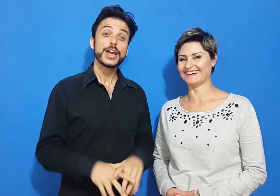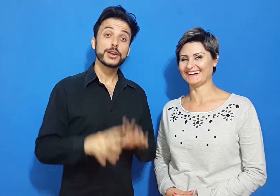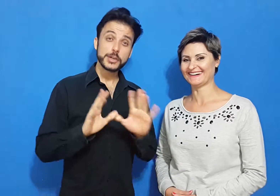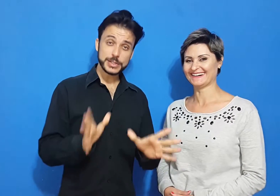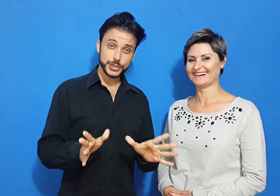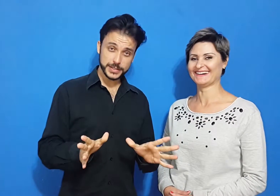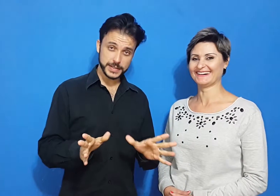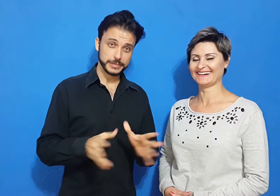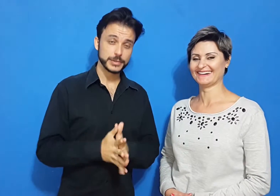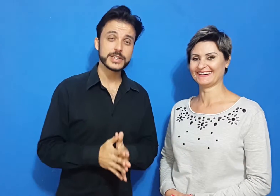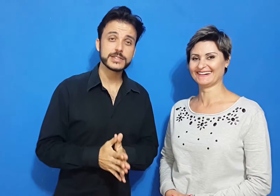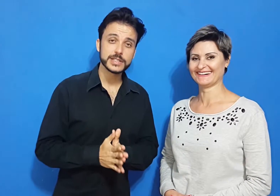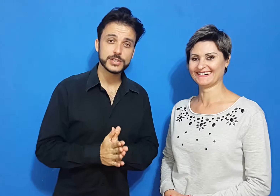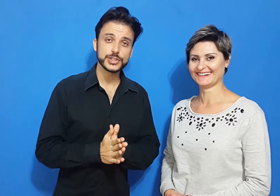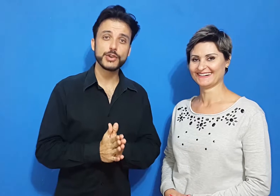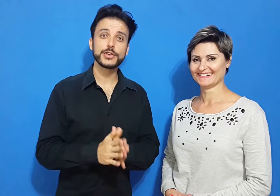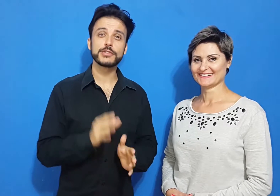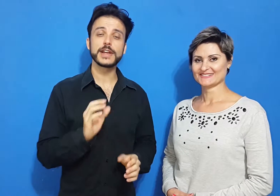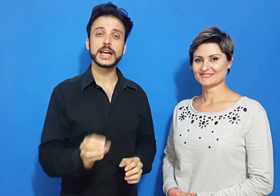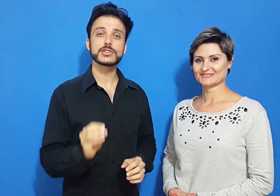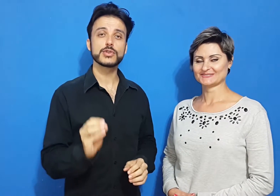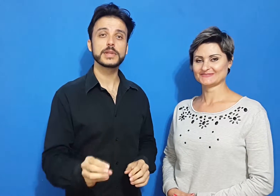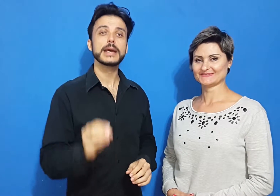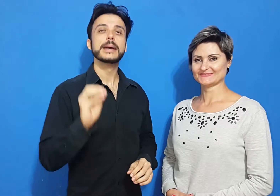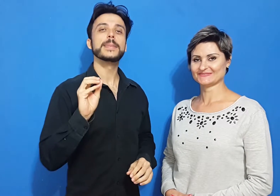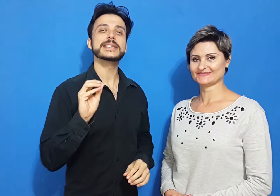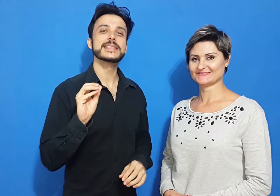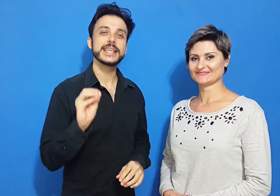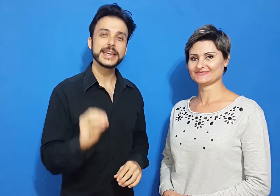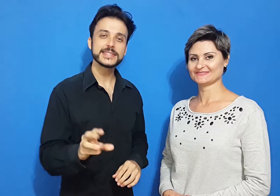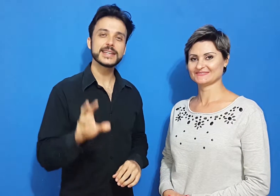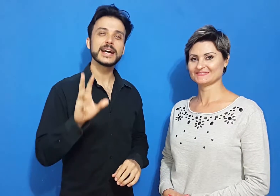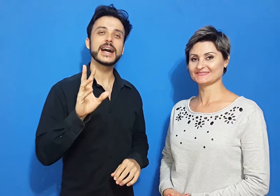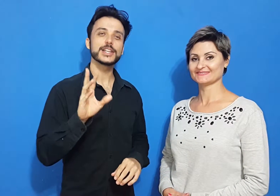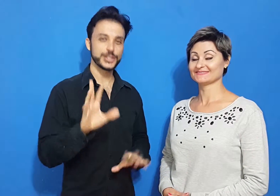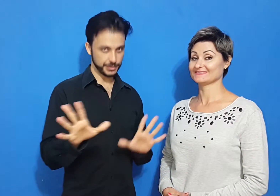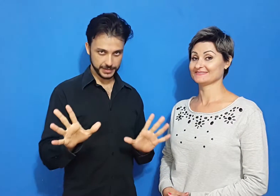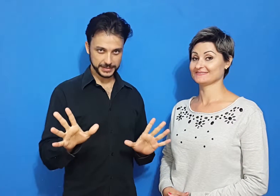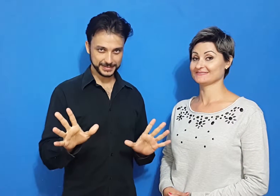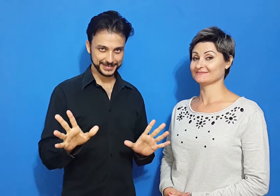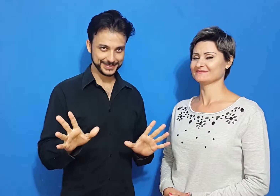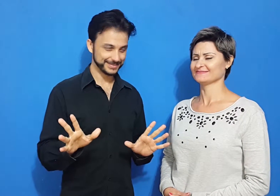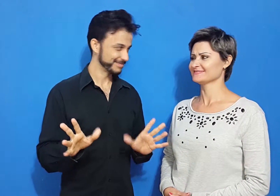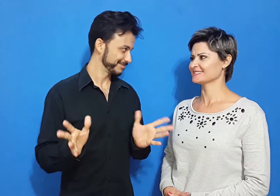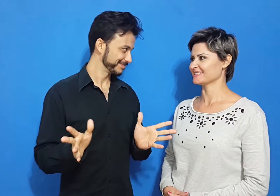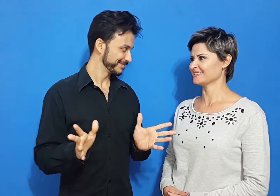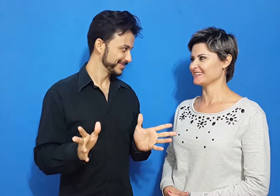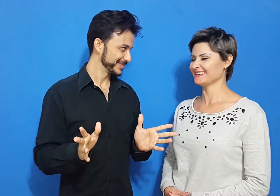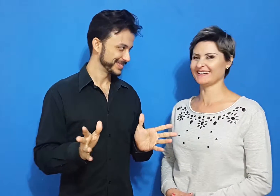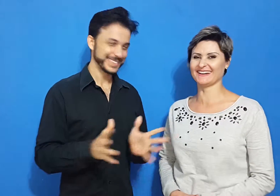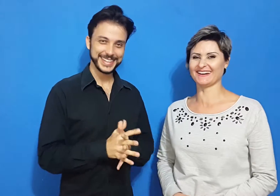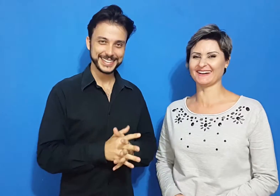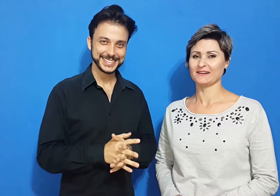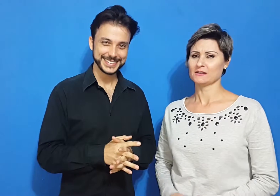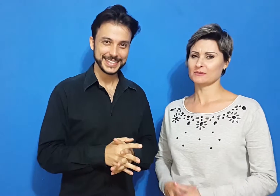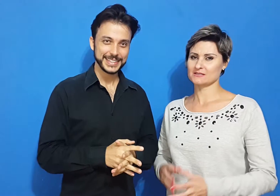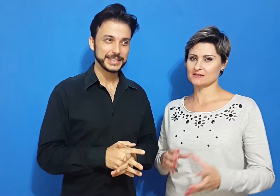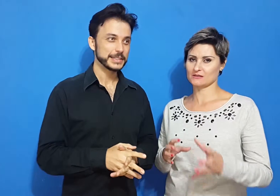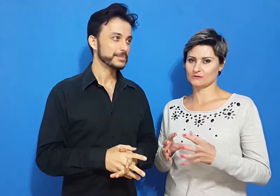Eu tenho uma sugestão, não sei se vocês já ouviram falar sobre paciência ativa. Sei, né? Paciência